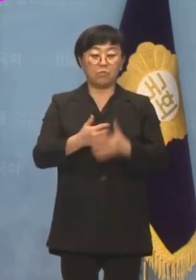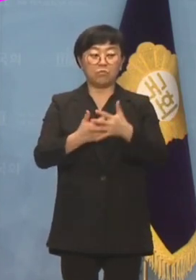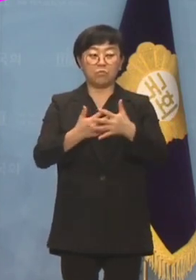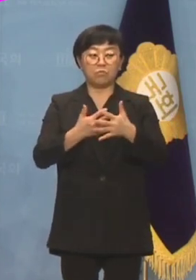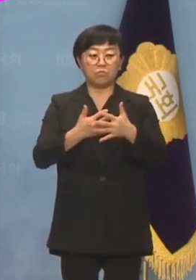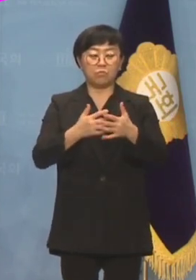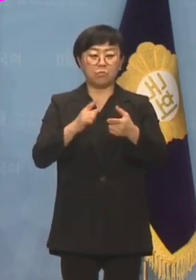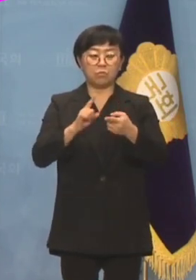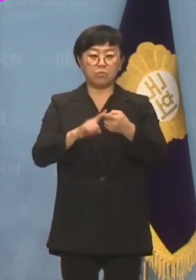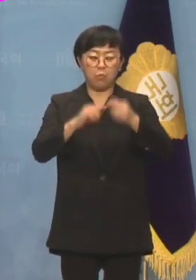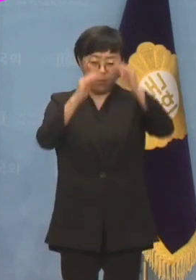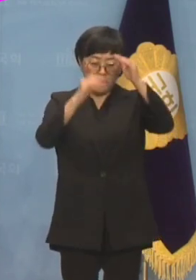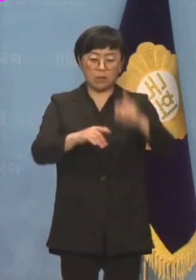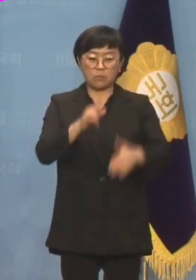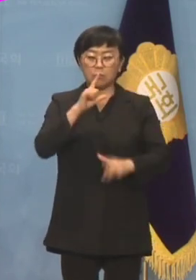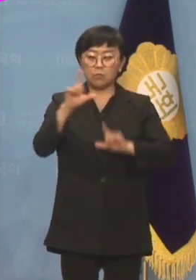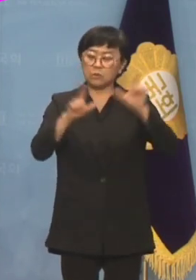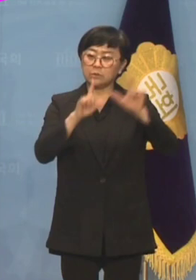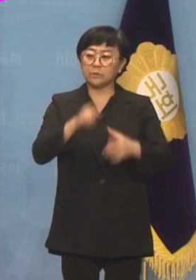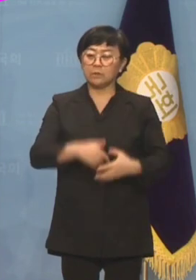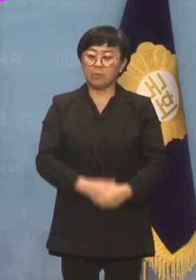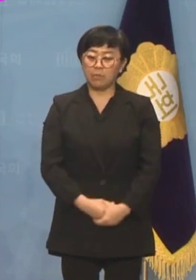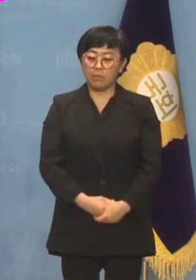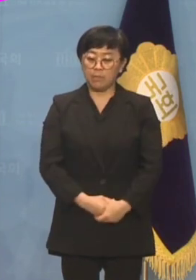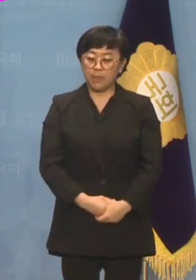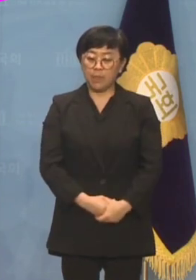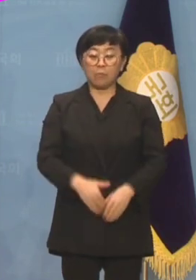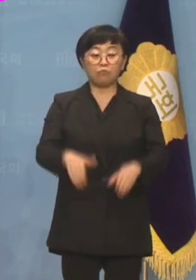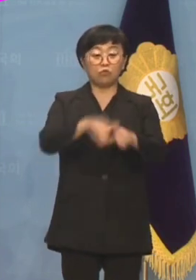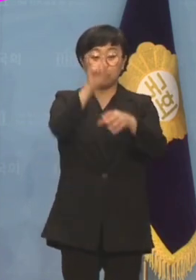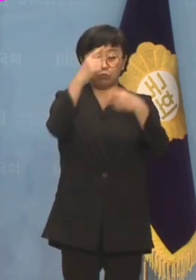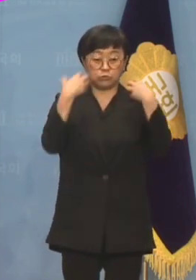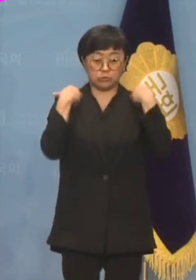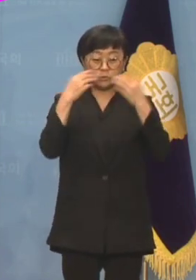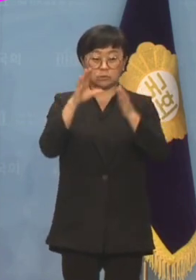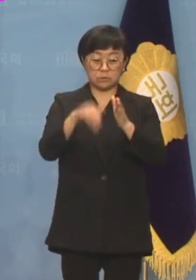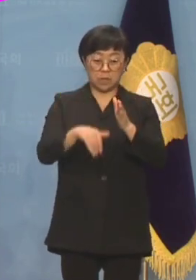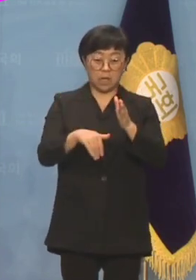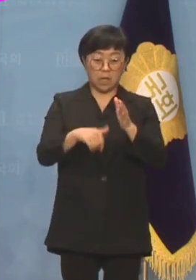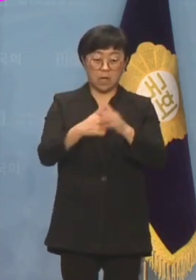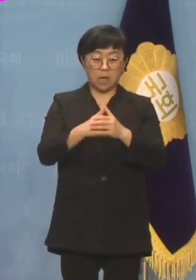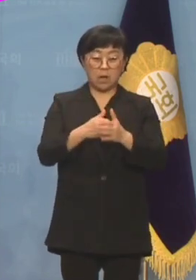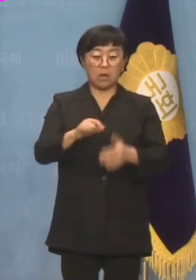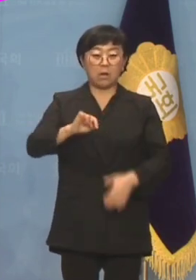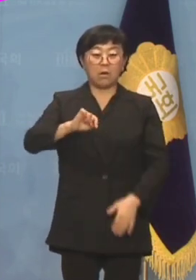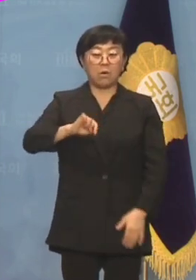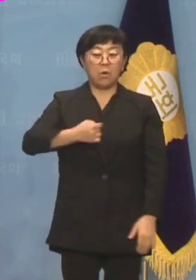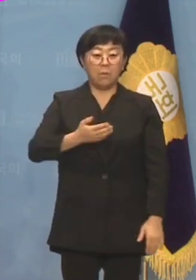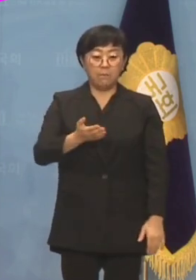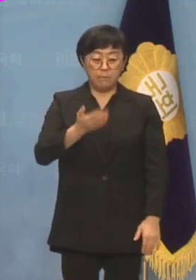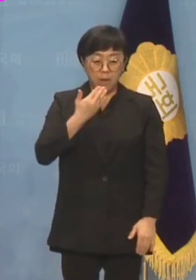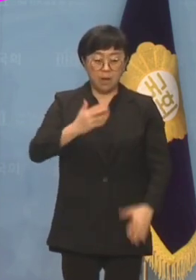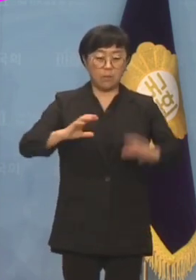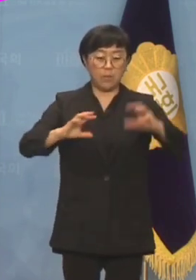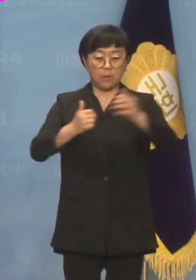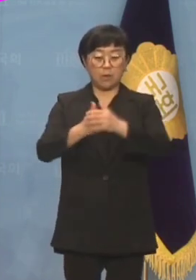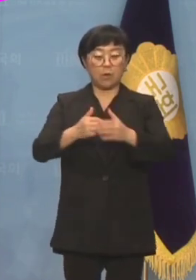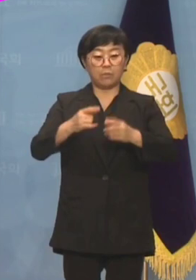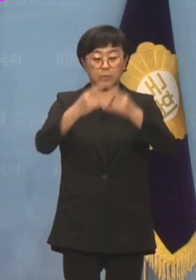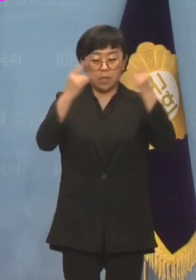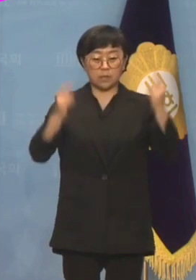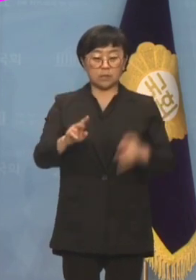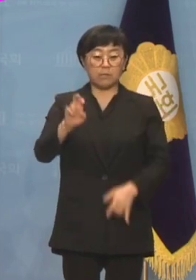불안지유불의 전형을 보여줍니다. 문재인 정부 시절 혼밥외교, 프랑스의 마크롱